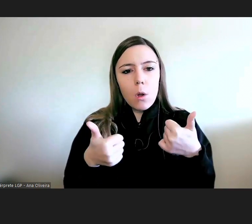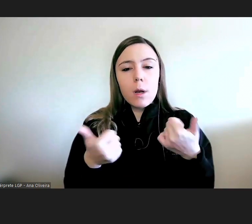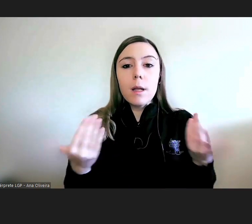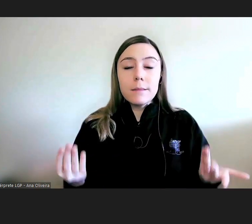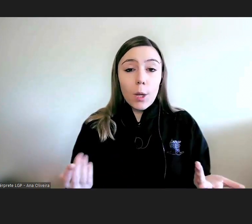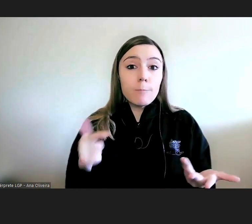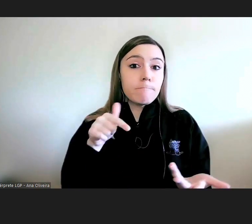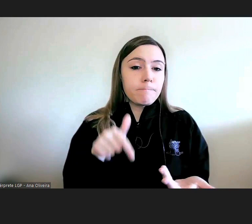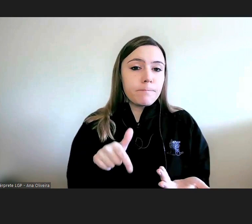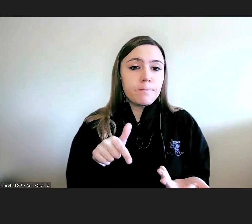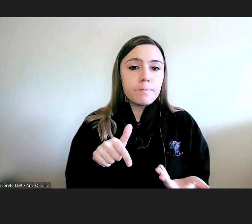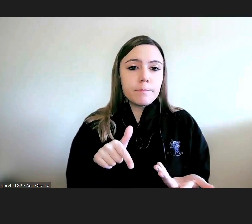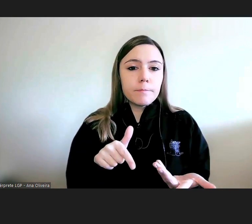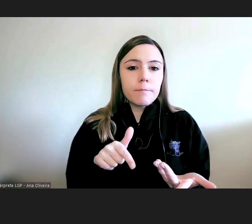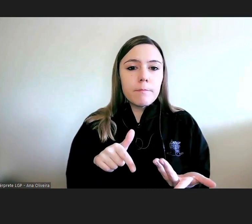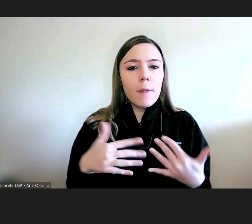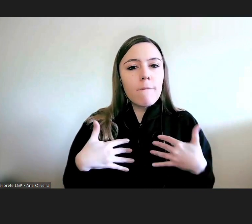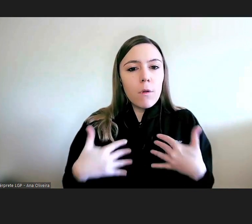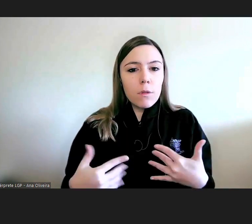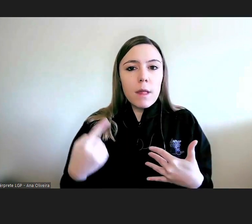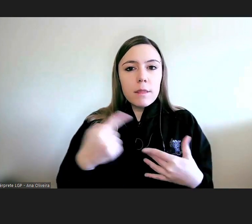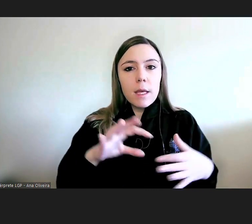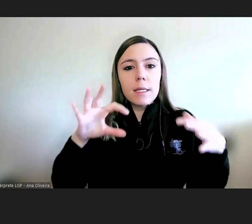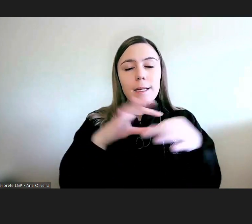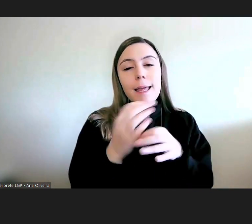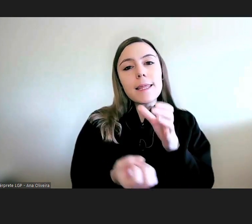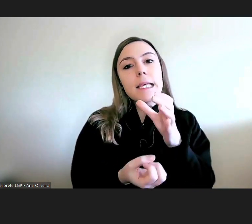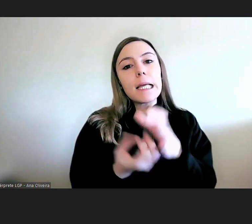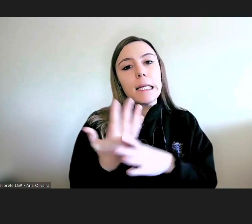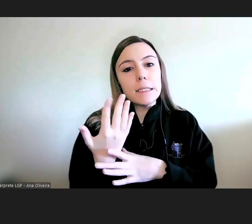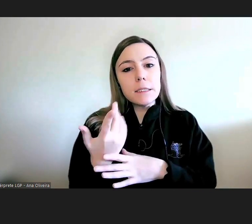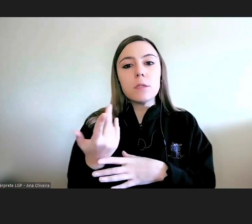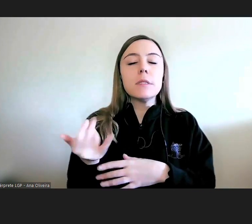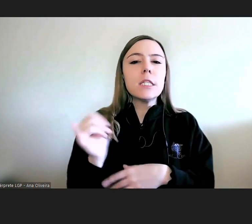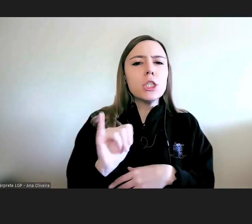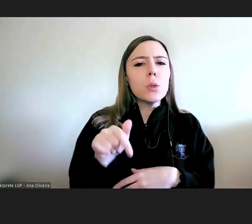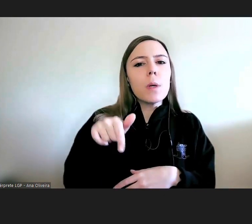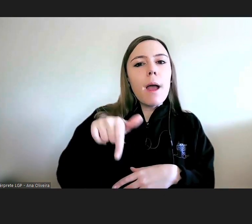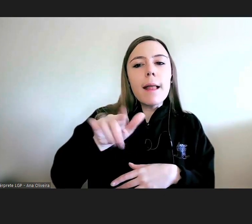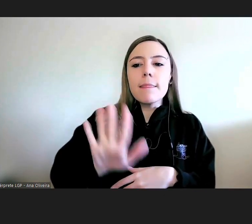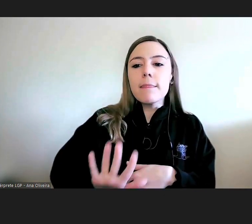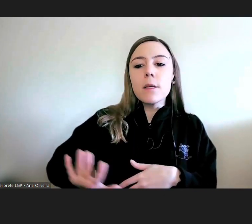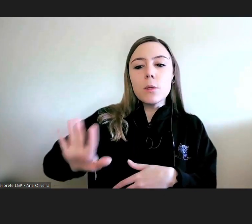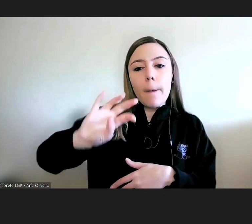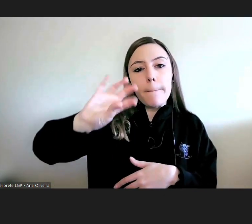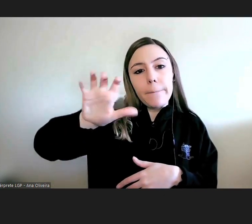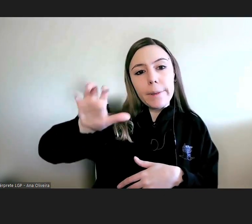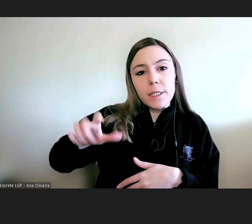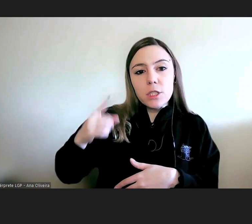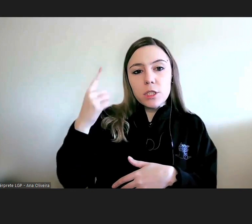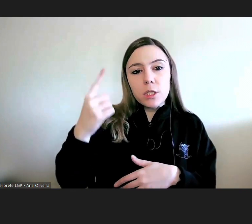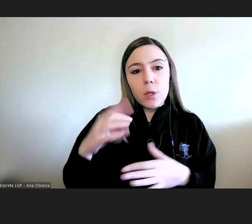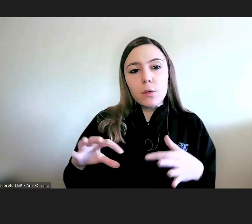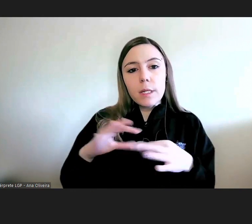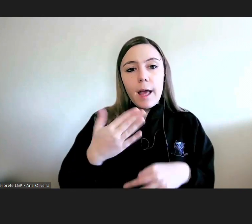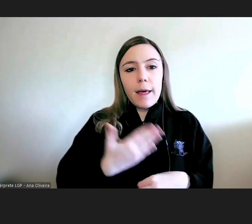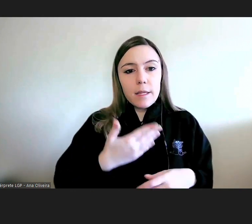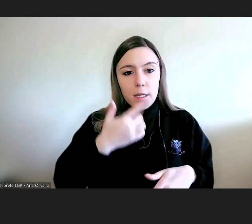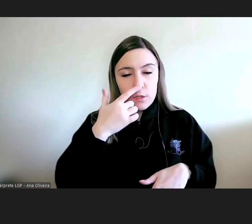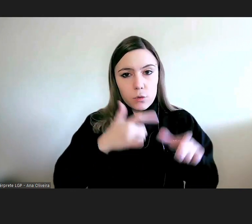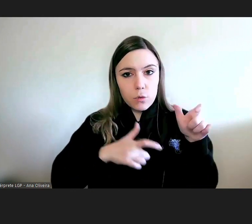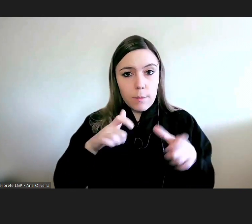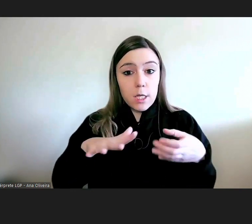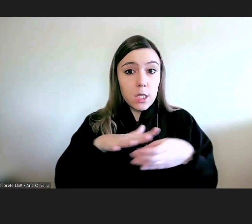esta ambição da criação destas instituições nacionais, em cada país, de direitos humanos. E neste contexto,